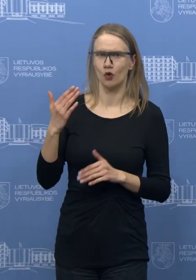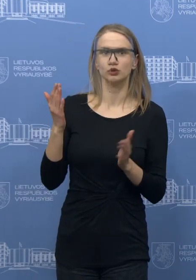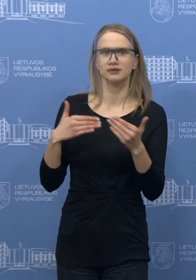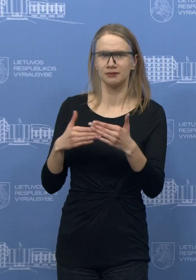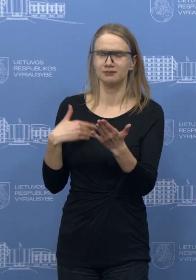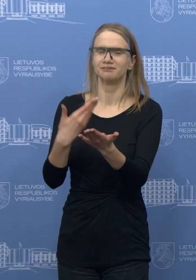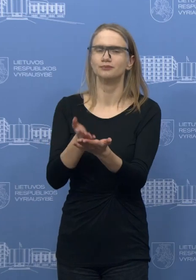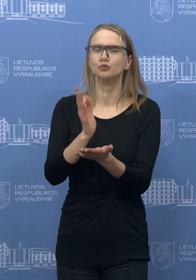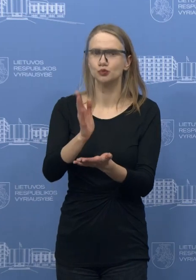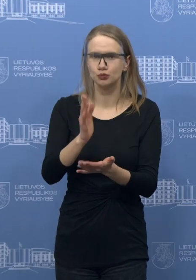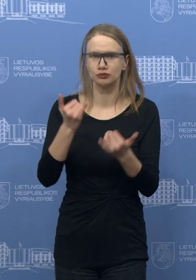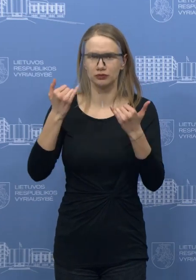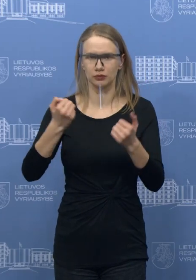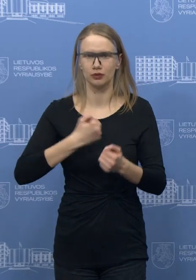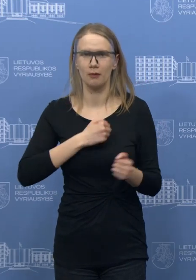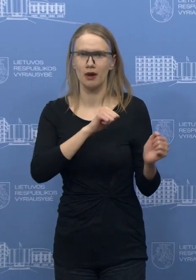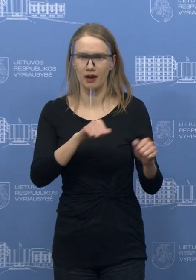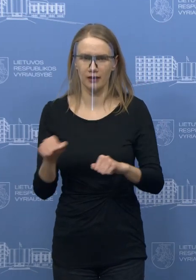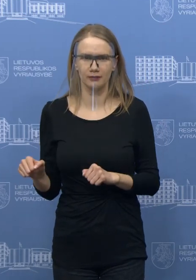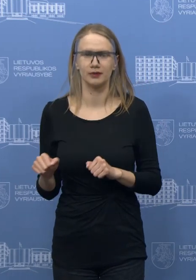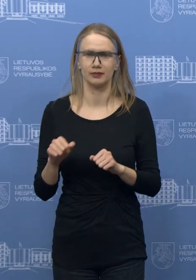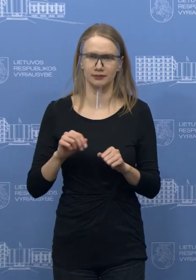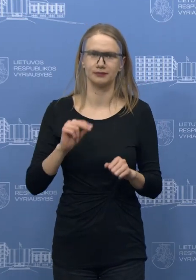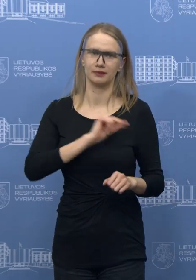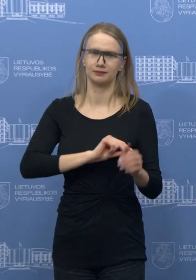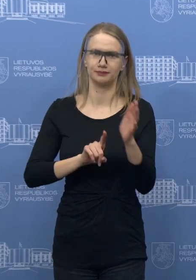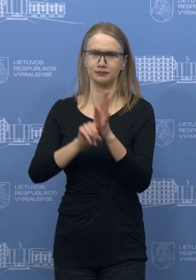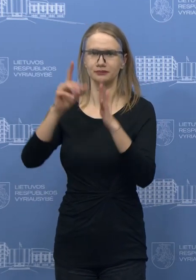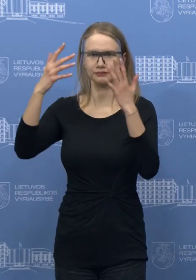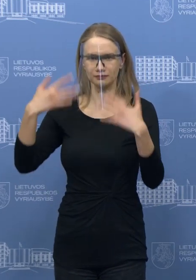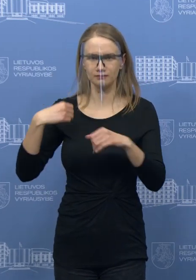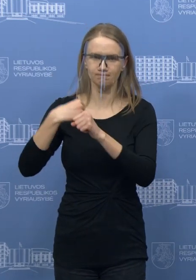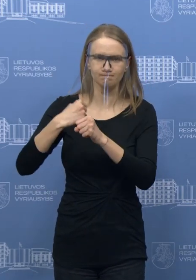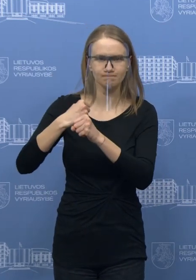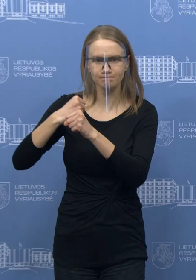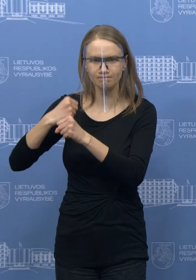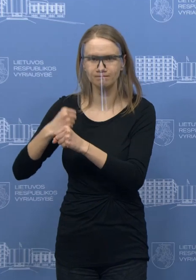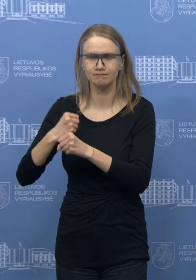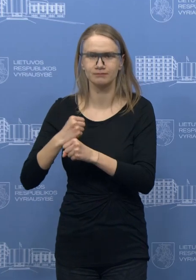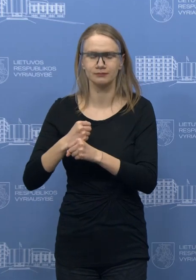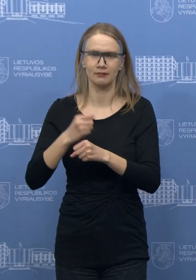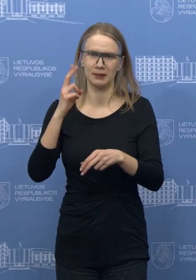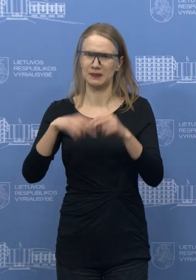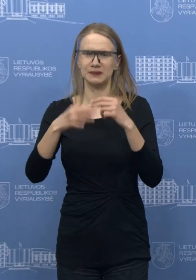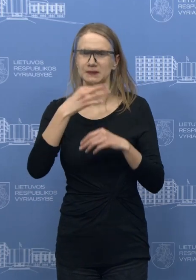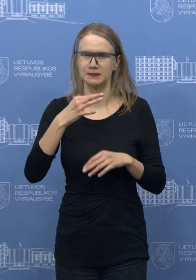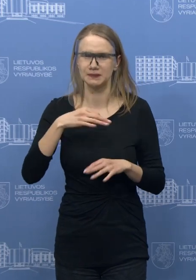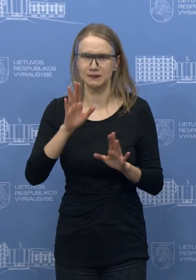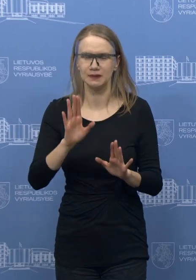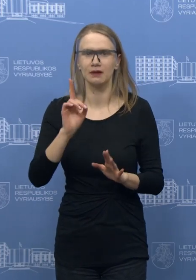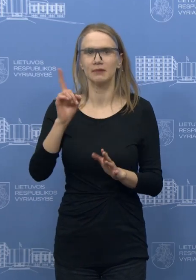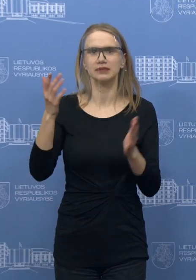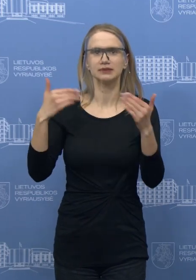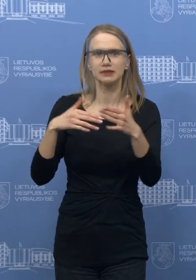Šiandien turėjom tokią galimybę, o tie darbai yra padaryti, ne iki galo dar, aišku. O detalės, iš tikrųjų, kokia sistema,